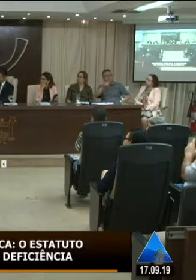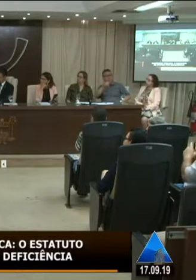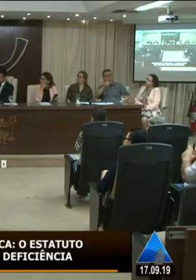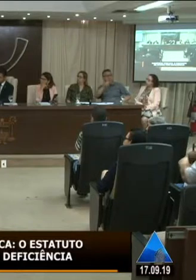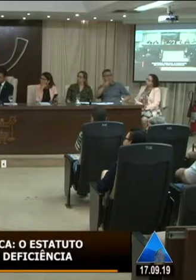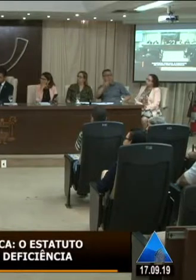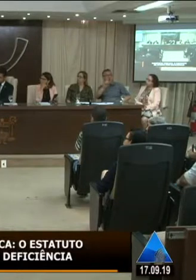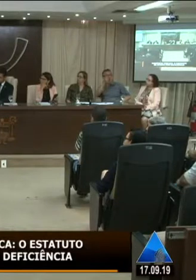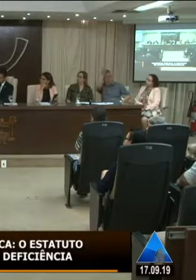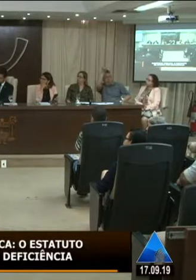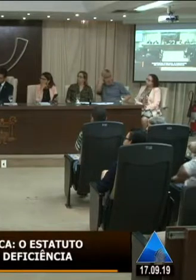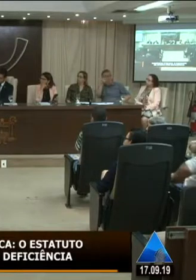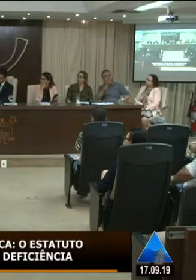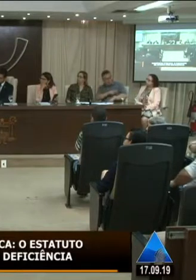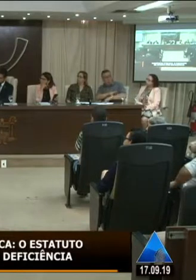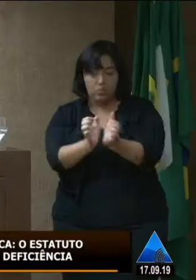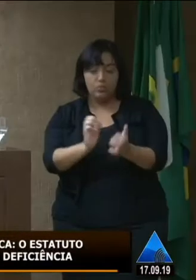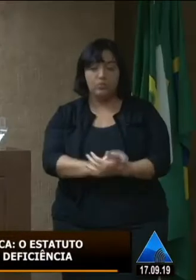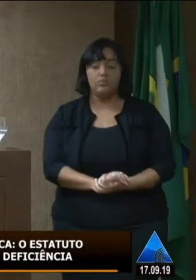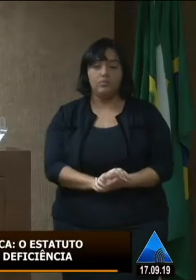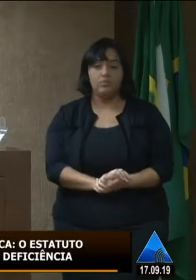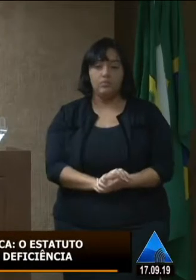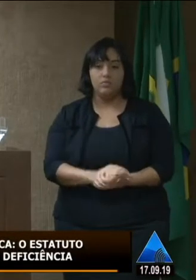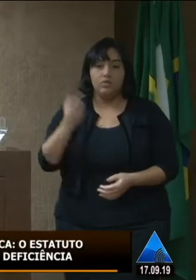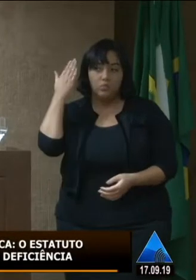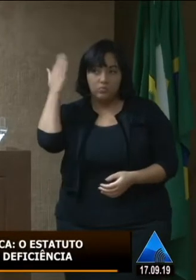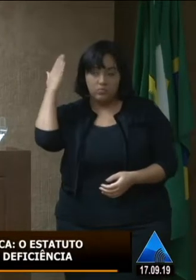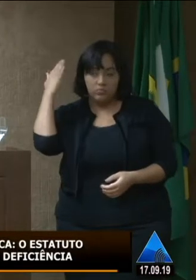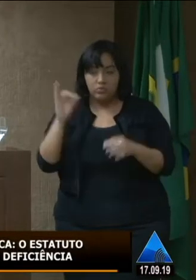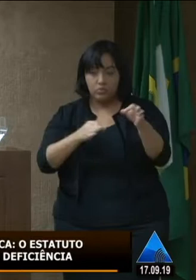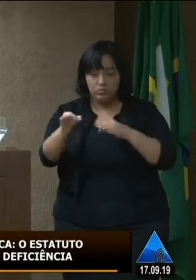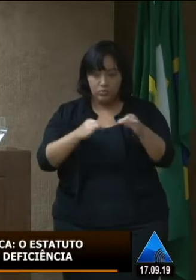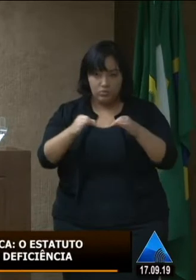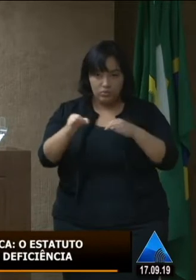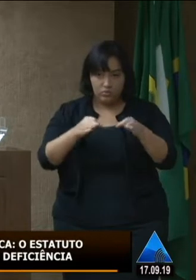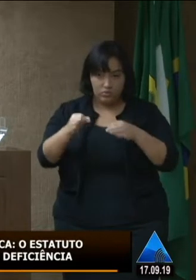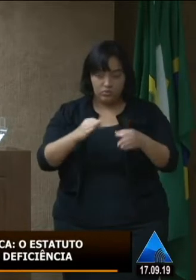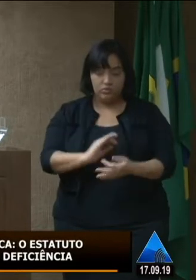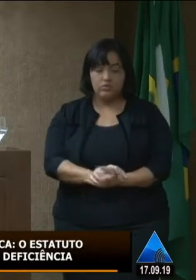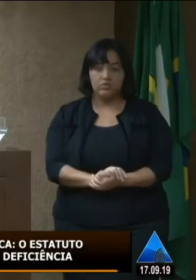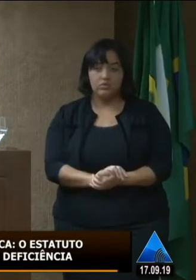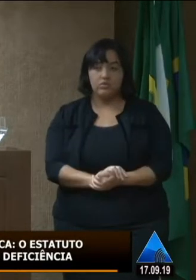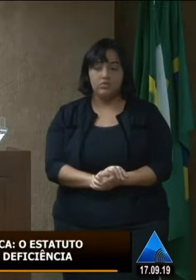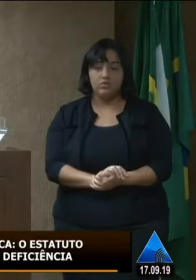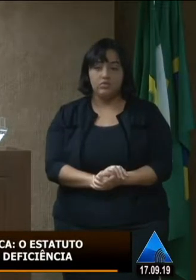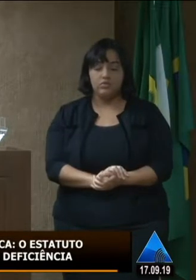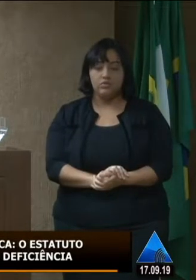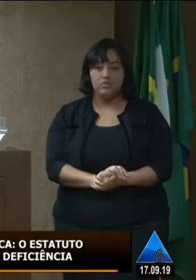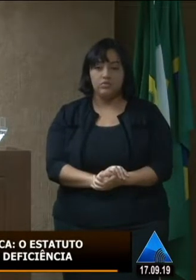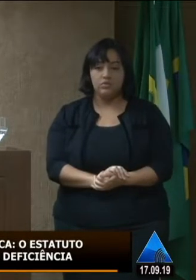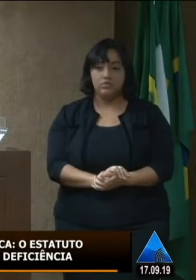um grupo de PCD, que esse grupo era do antigo CORD, que era na gestão de Tânia, certo?